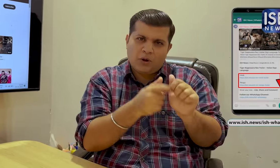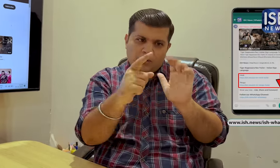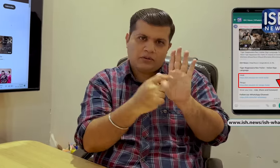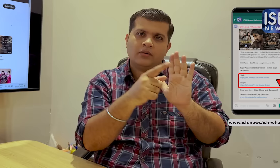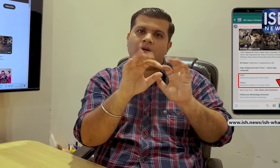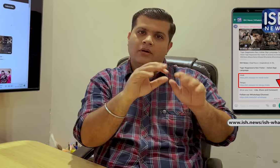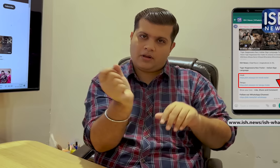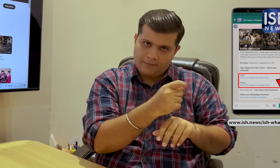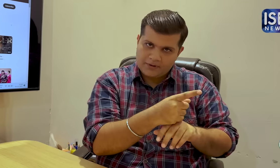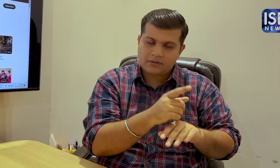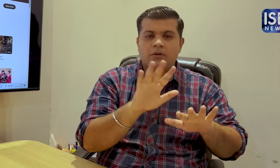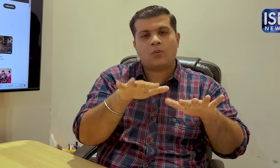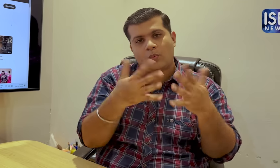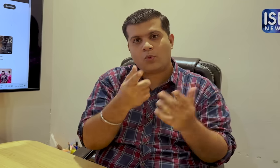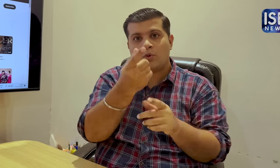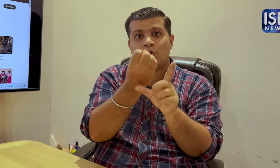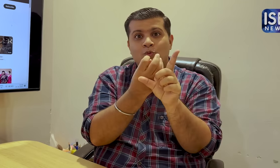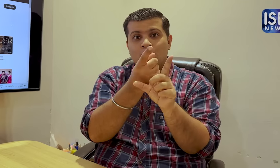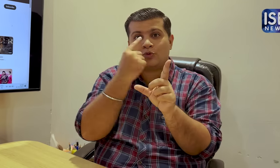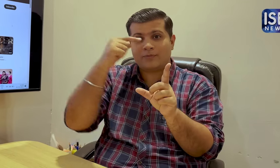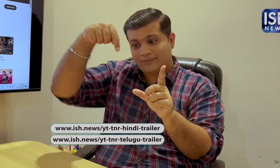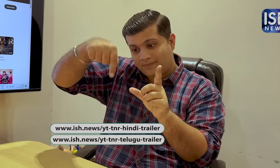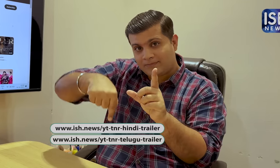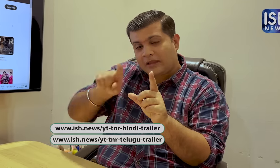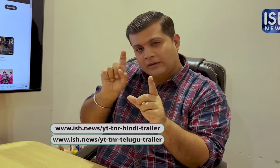यूट्यूब लिंक पर जाए बहुत सारे तरीके है